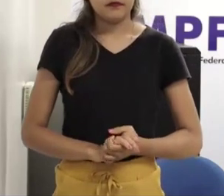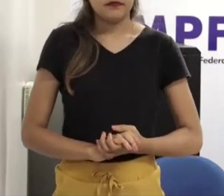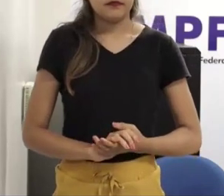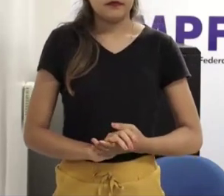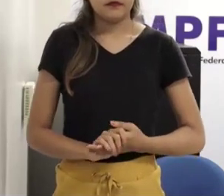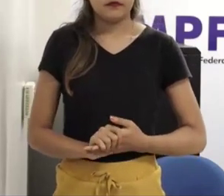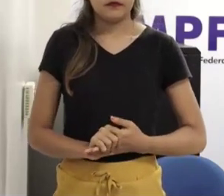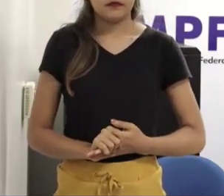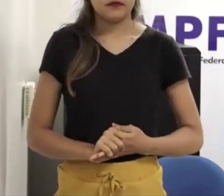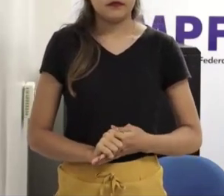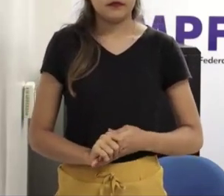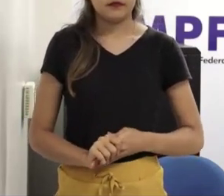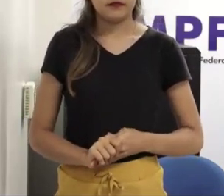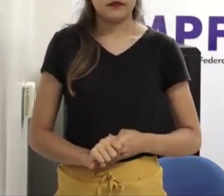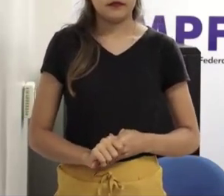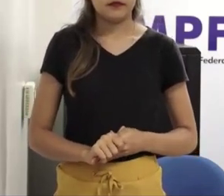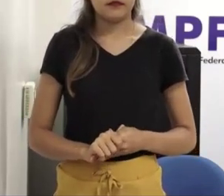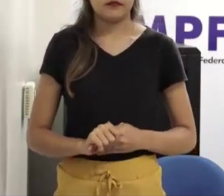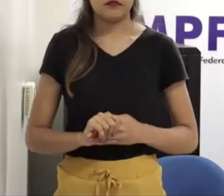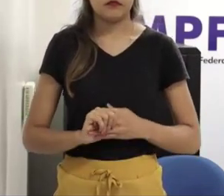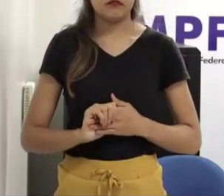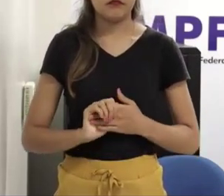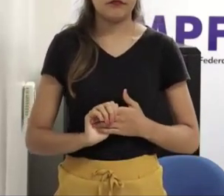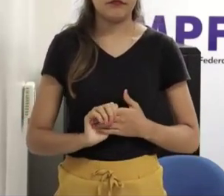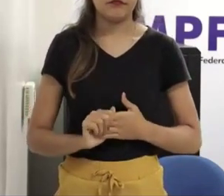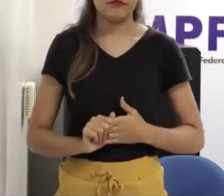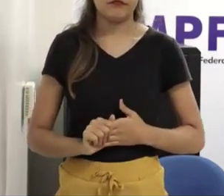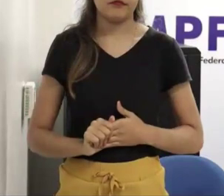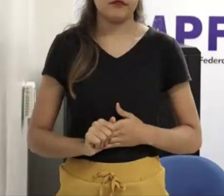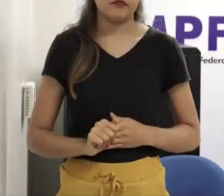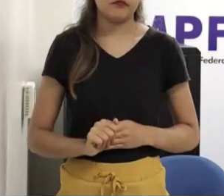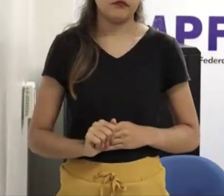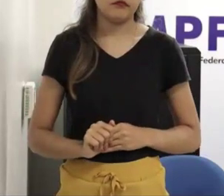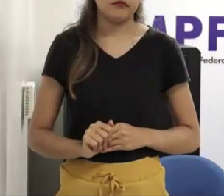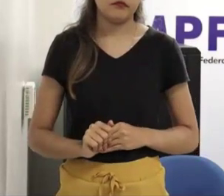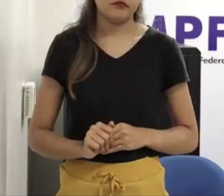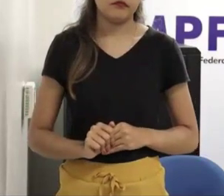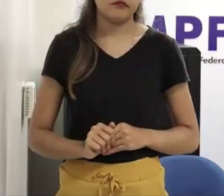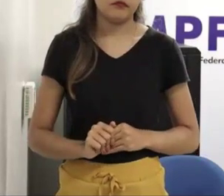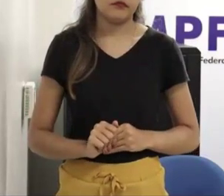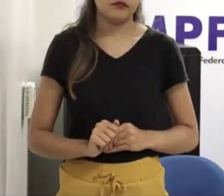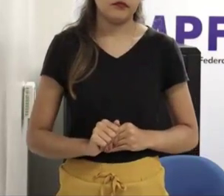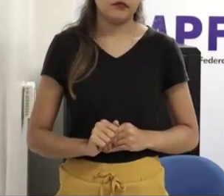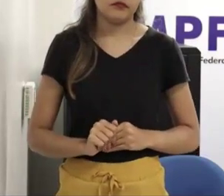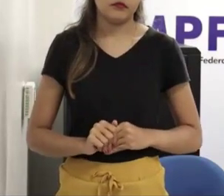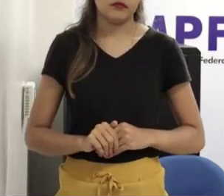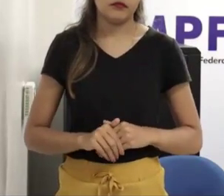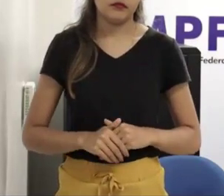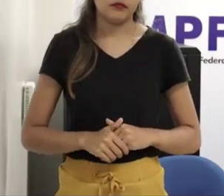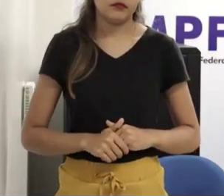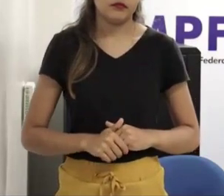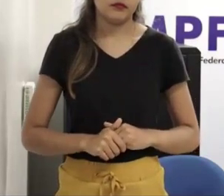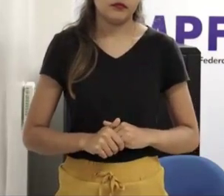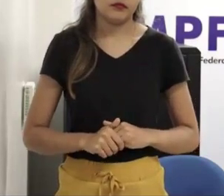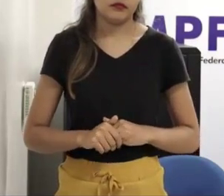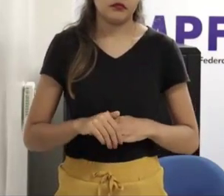em todos os aspectos, e aí o senhor tocou nesse aspecto da necessidade da gente se